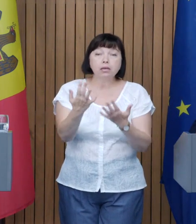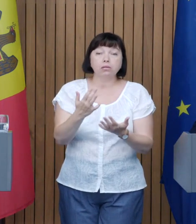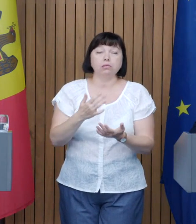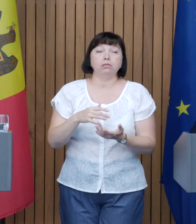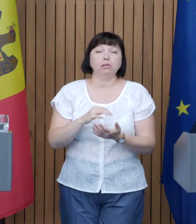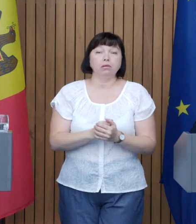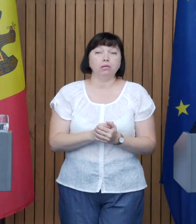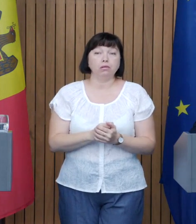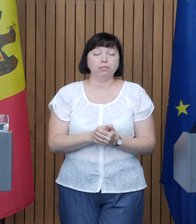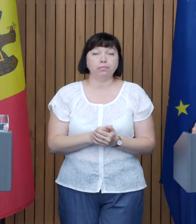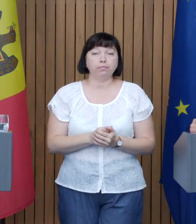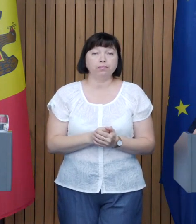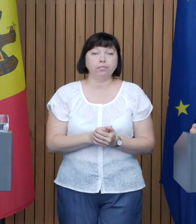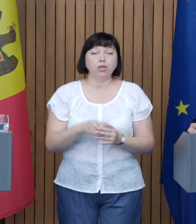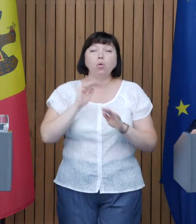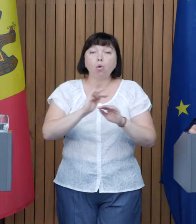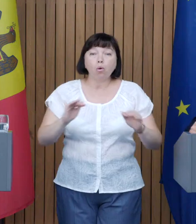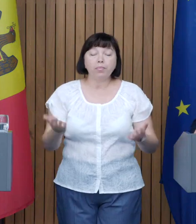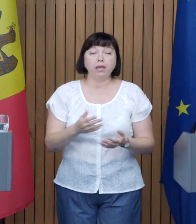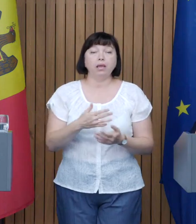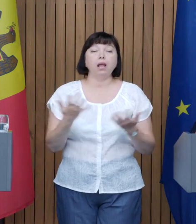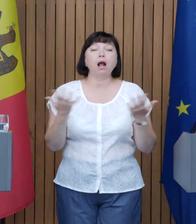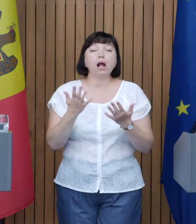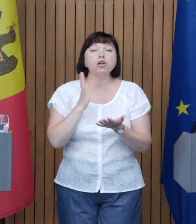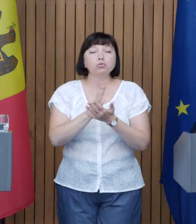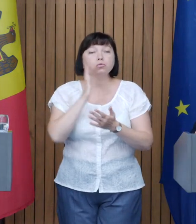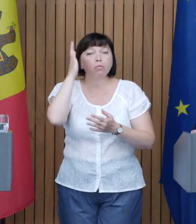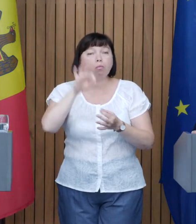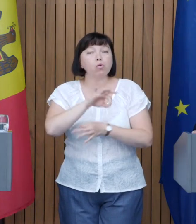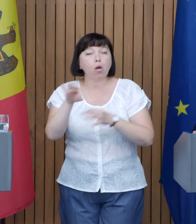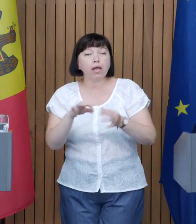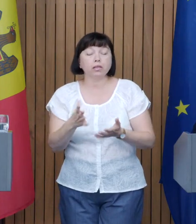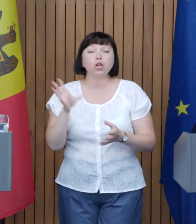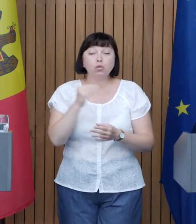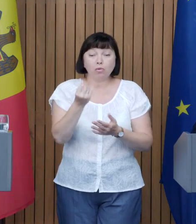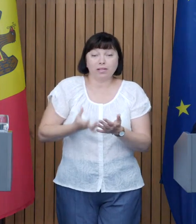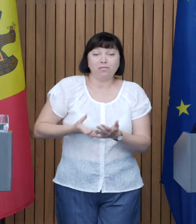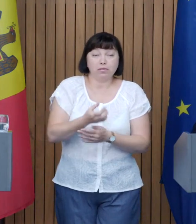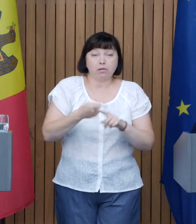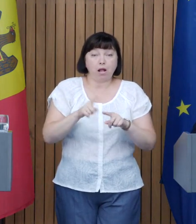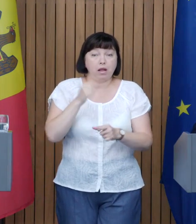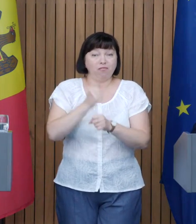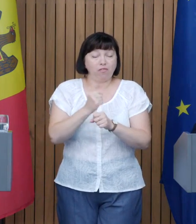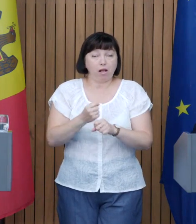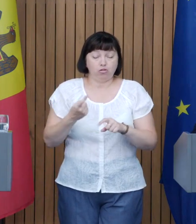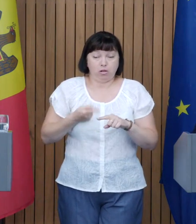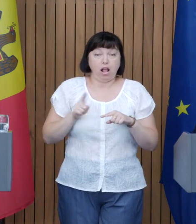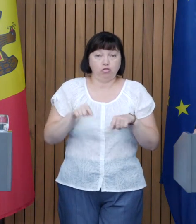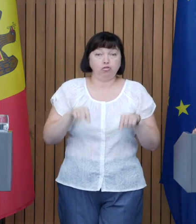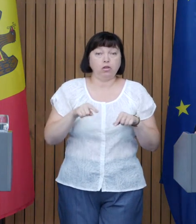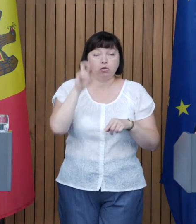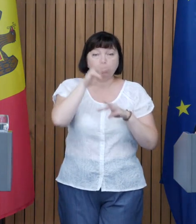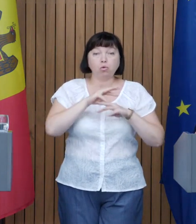privire la numărul de copii Care sunt proiecțiile și mai departe Deci toate investițiile pe care le face acest Guvern